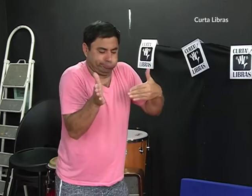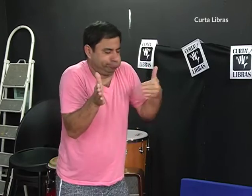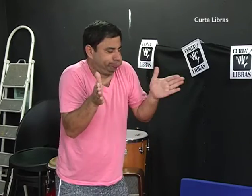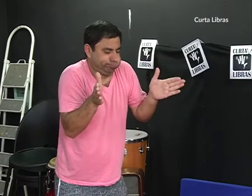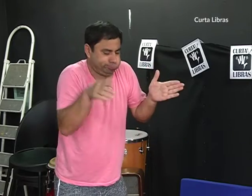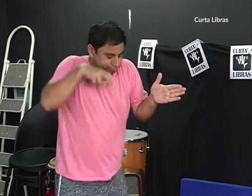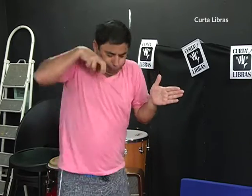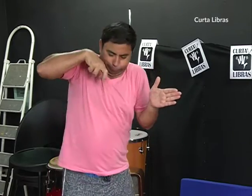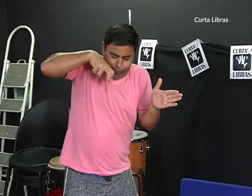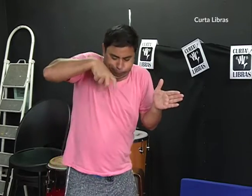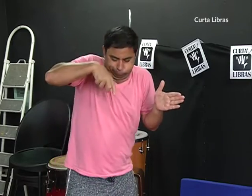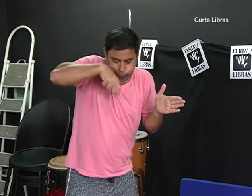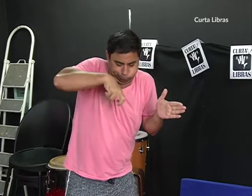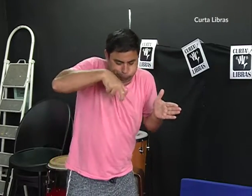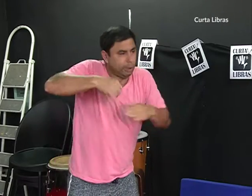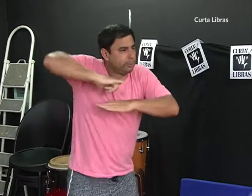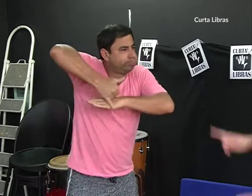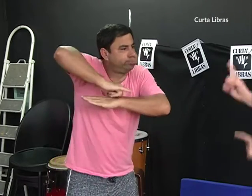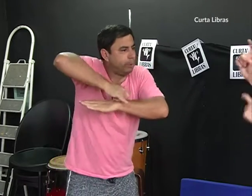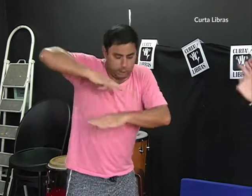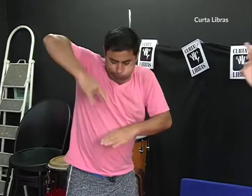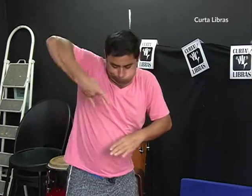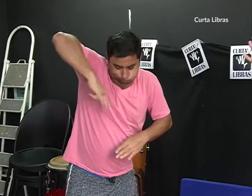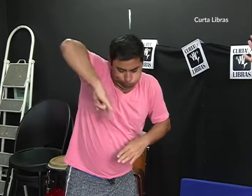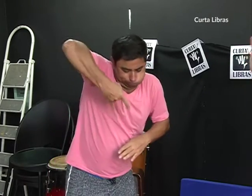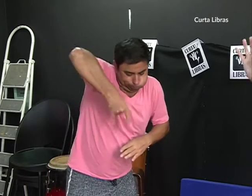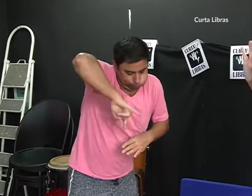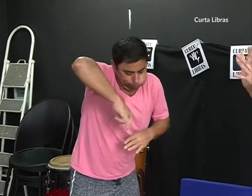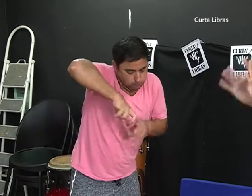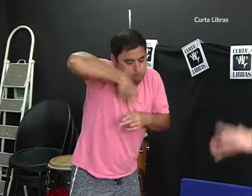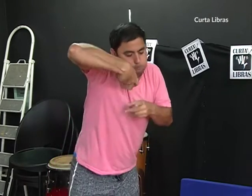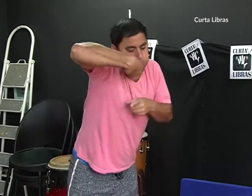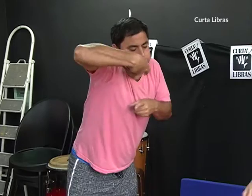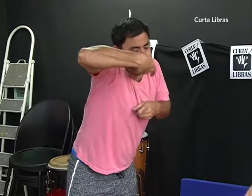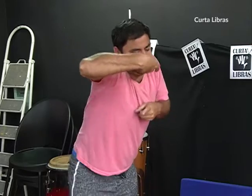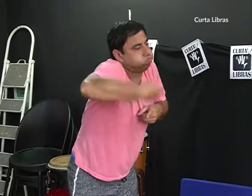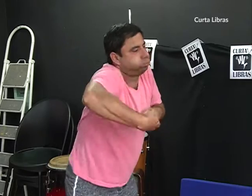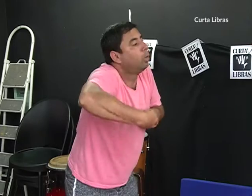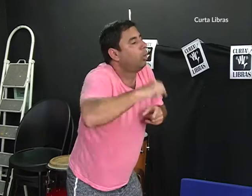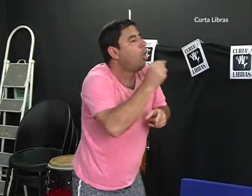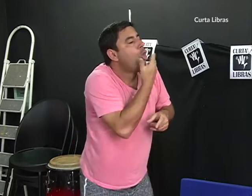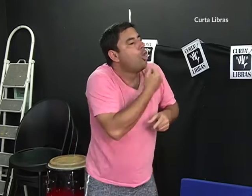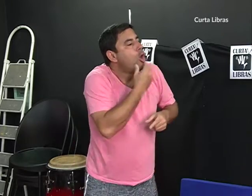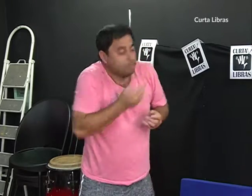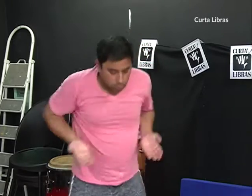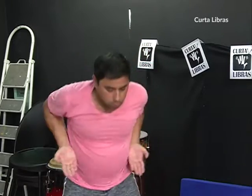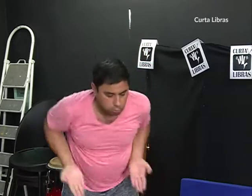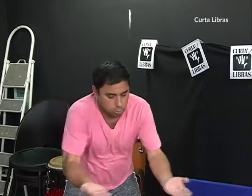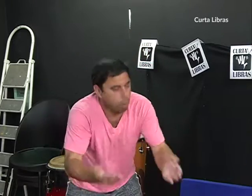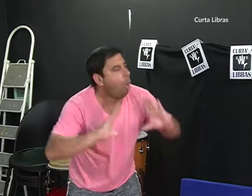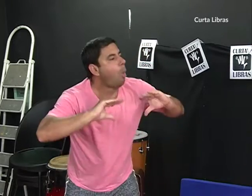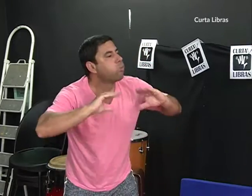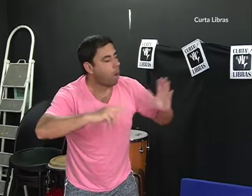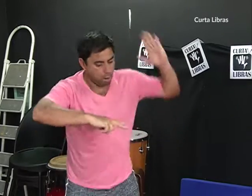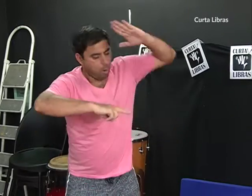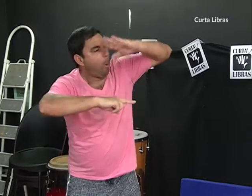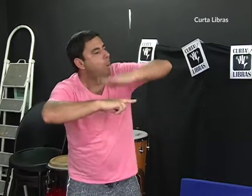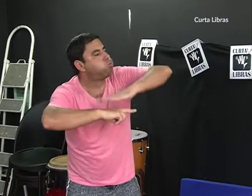que amortece a queda. Não machuca. São esses efeitos visuais para além da cena que incorporo na Libras.